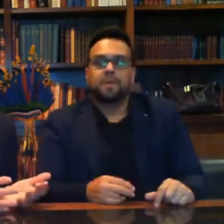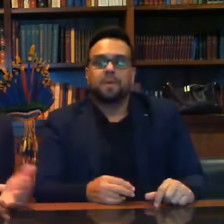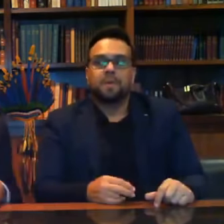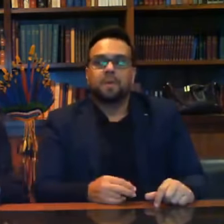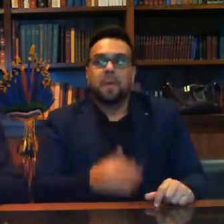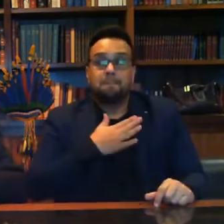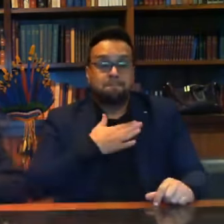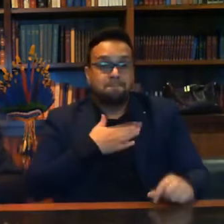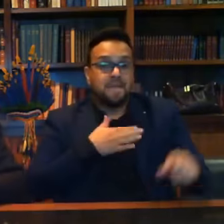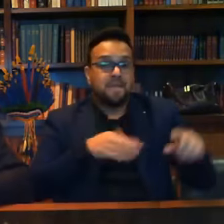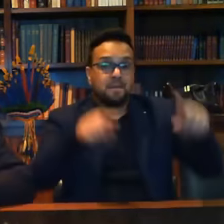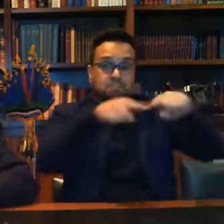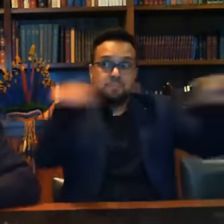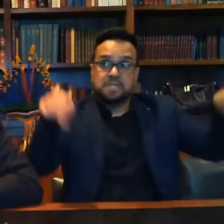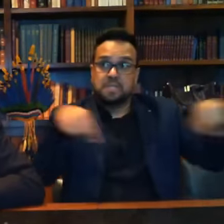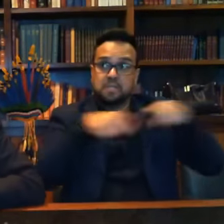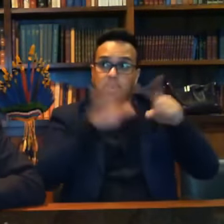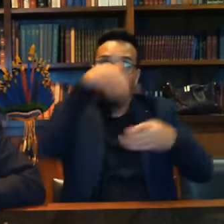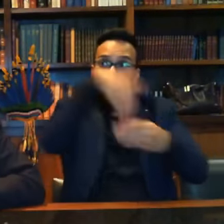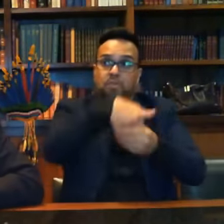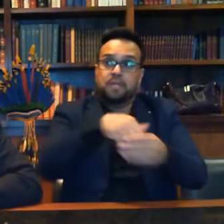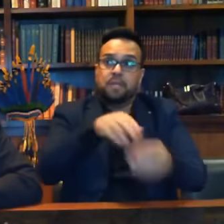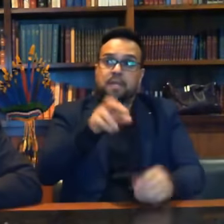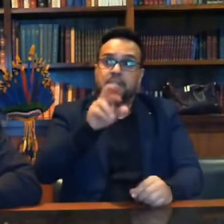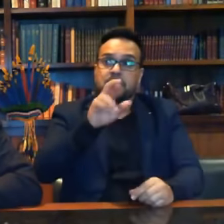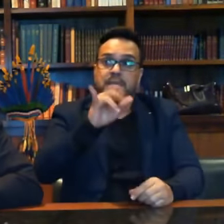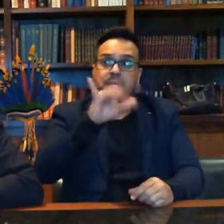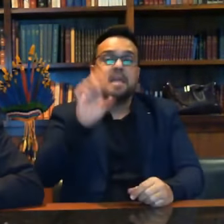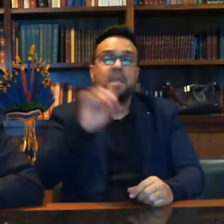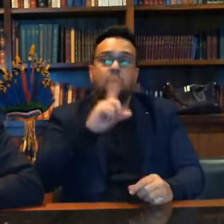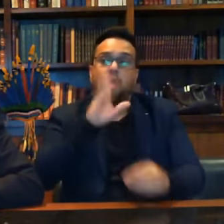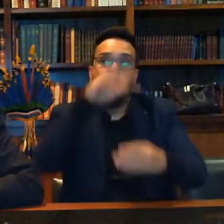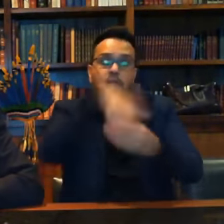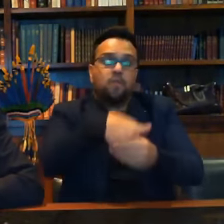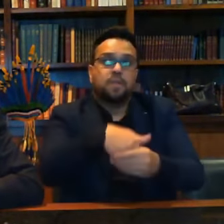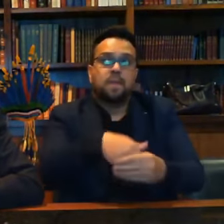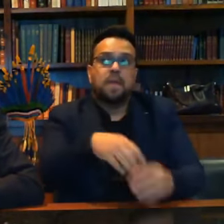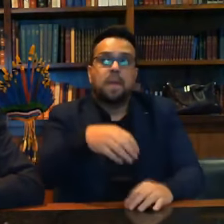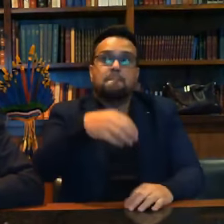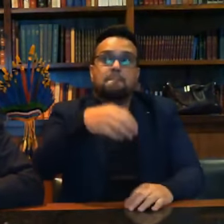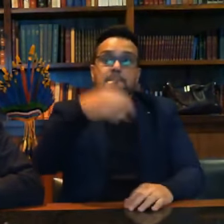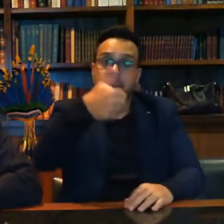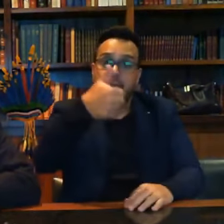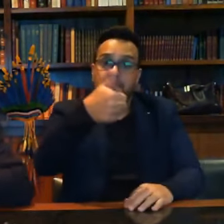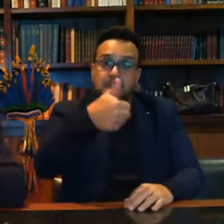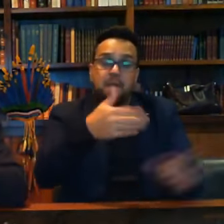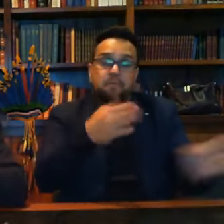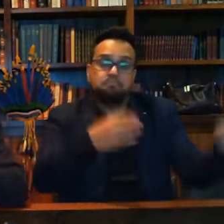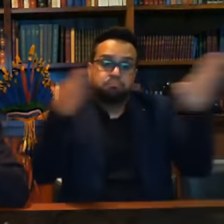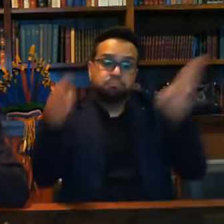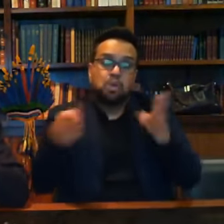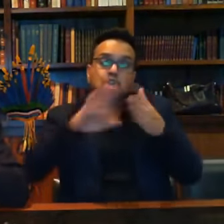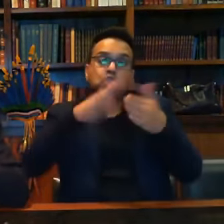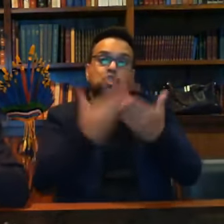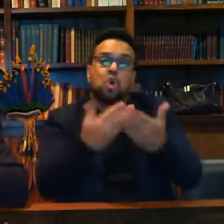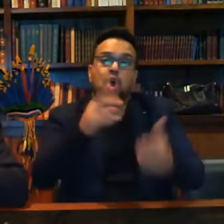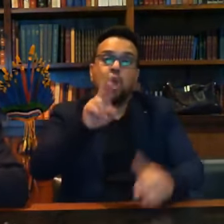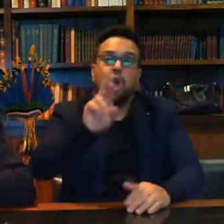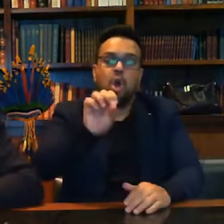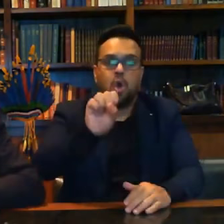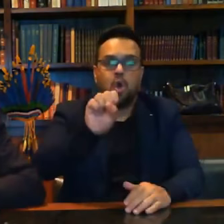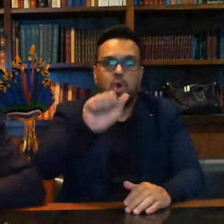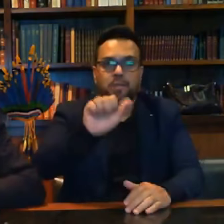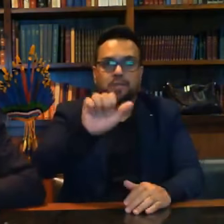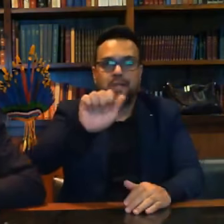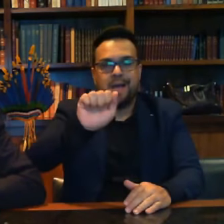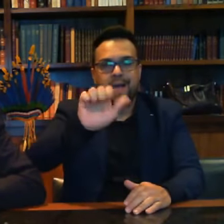votei no Rio, eu votei lá em frente à primeira divisão do exército, a escola Rosa Alves da Fonseca,